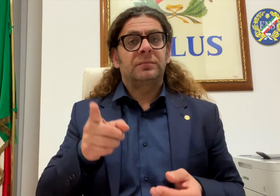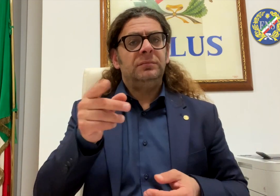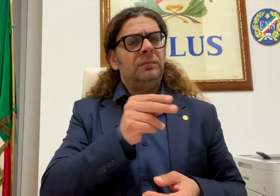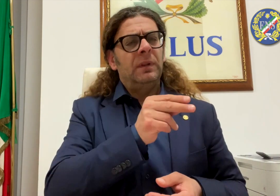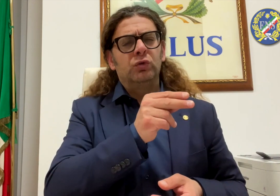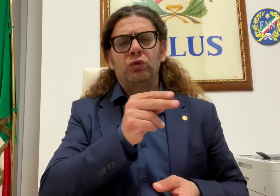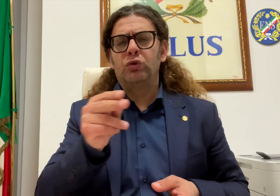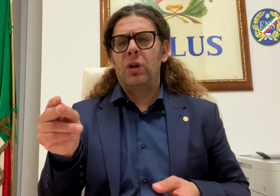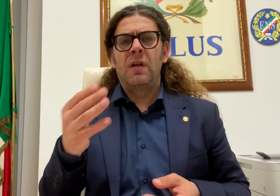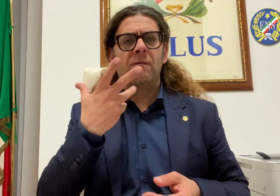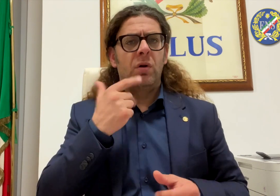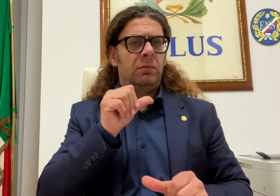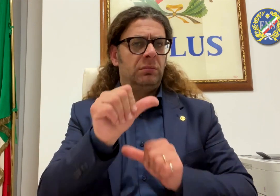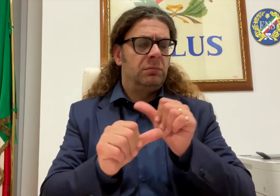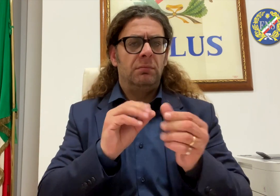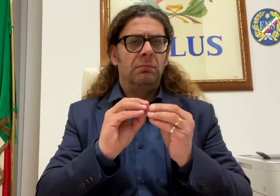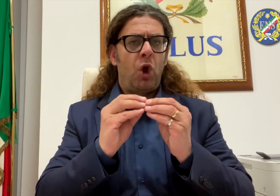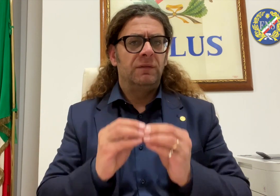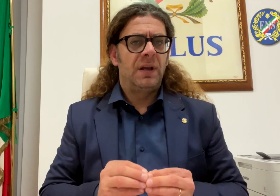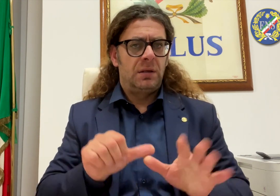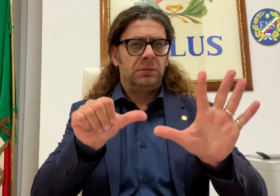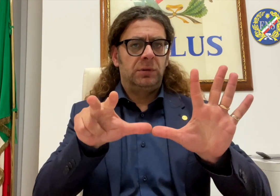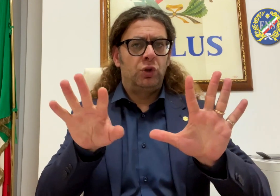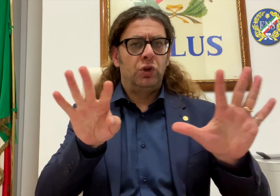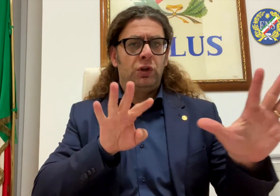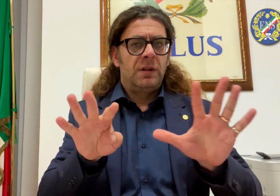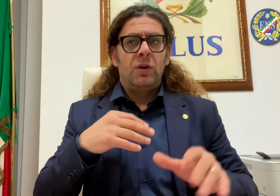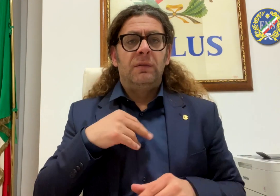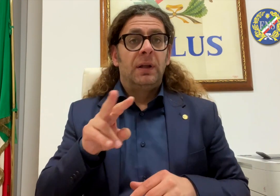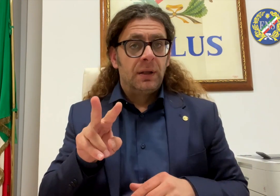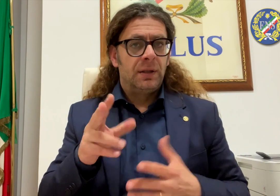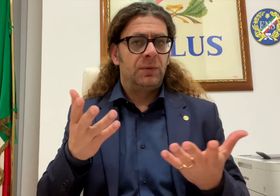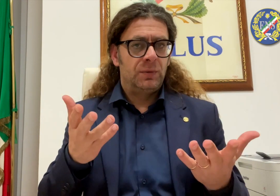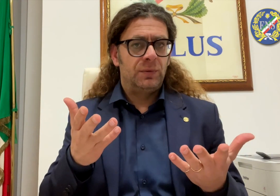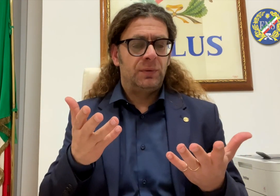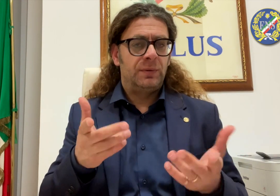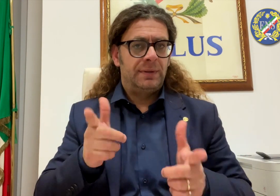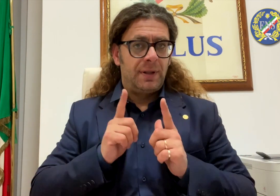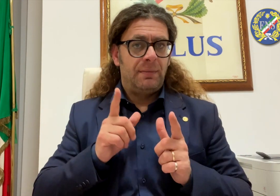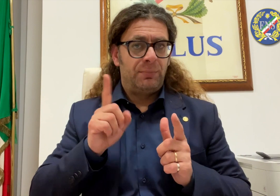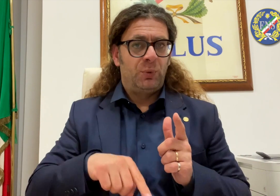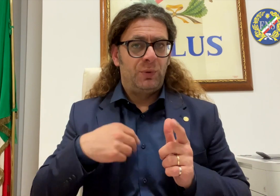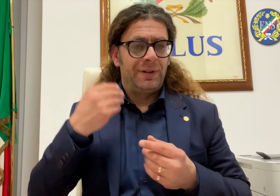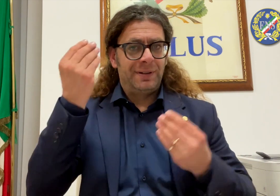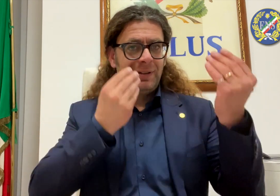stabilire a quale gruppo di lavoro prendere parte. Certamente maggiore attenzione sarà rivolta a quelli che si occupano di istruzione,